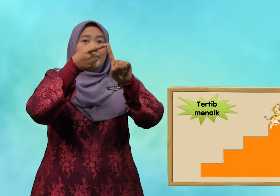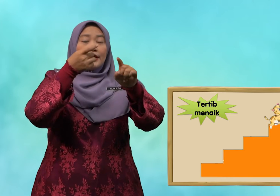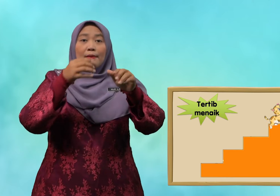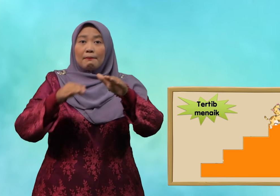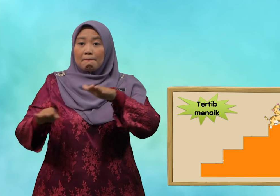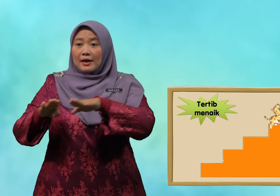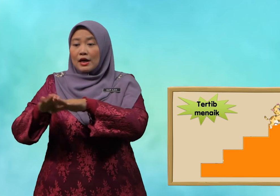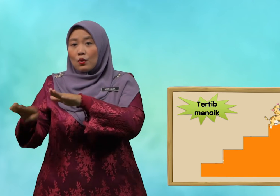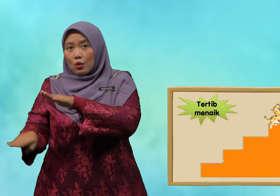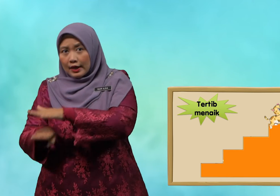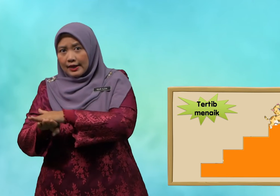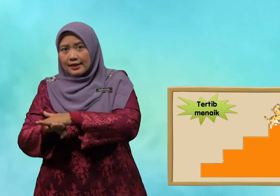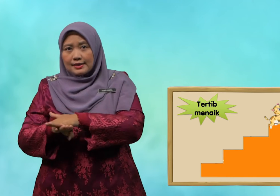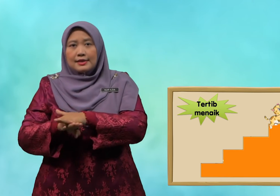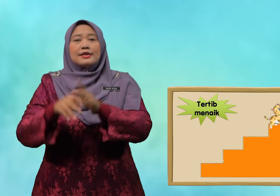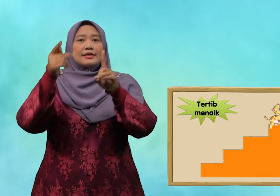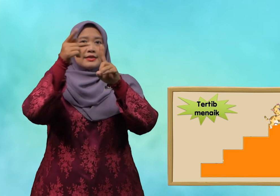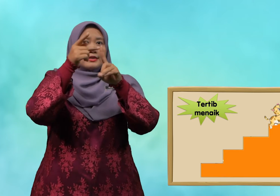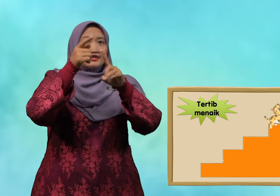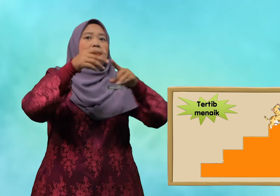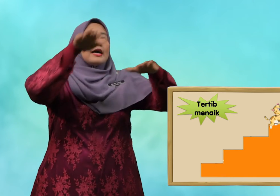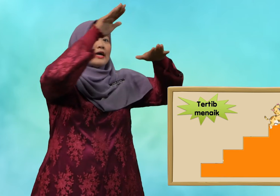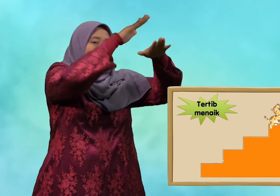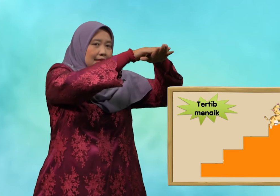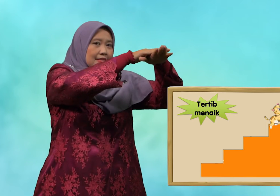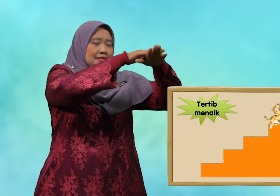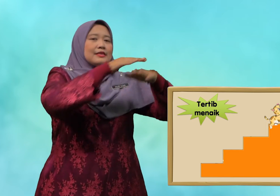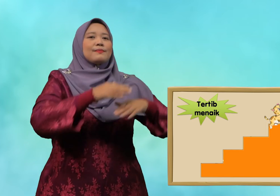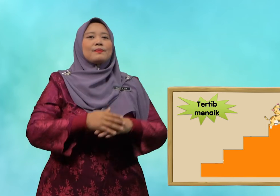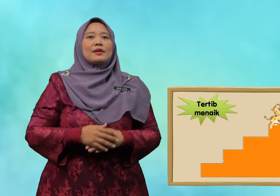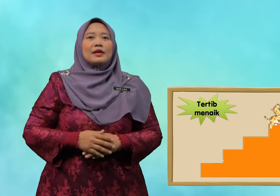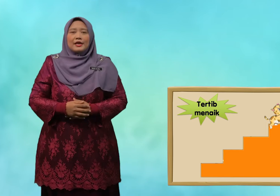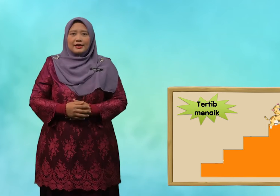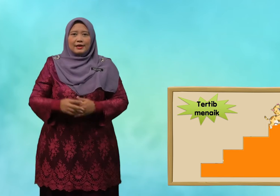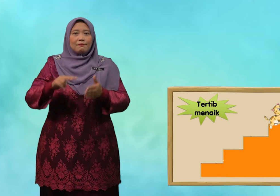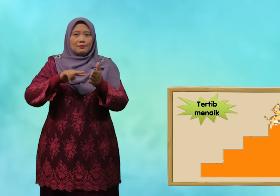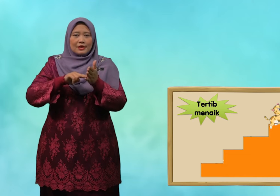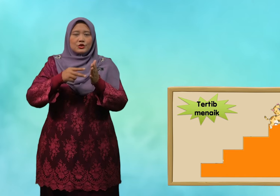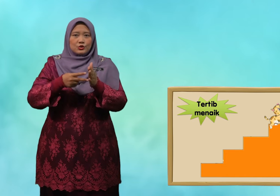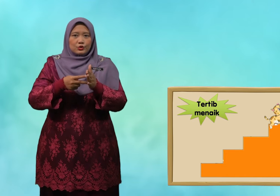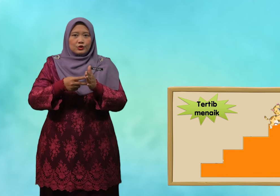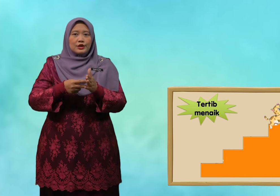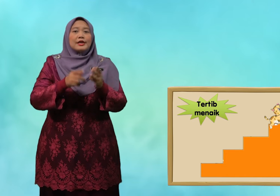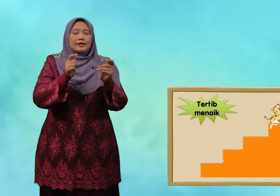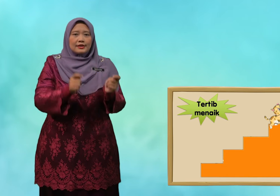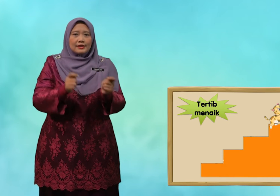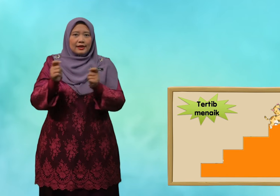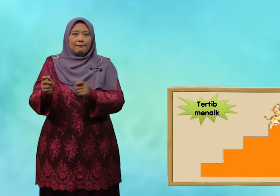bawah ke atas. Ini bermaksud tertib